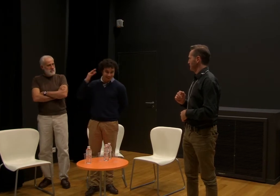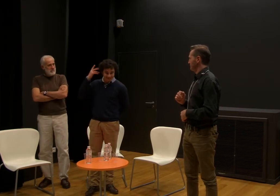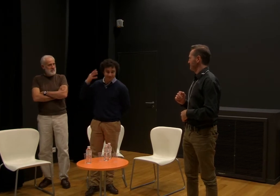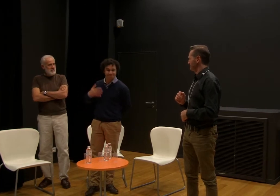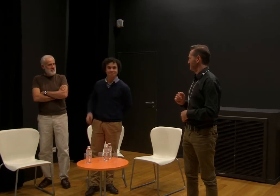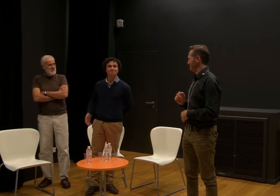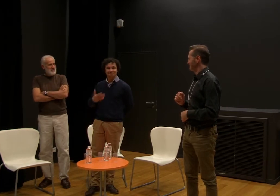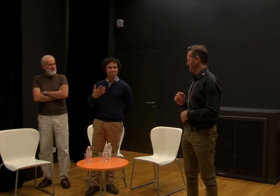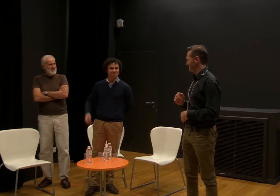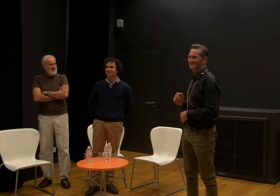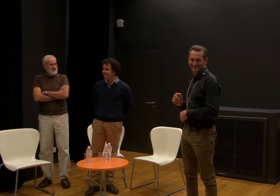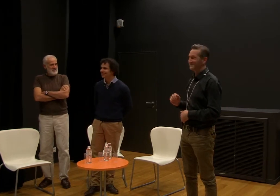? Alex, donc.